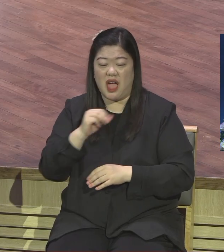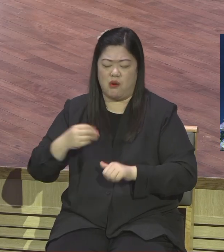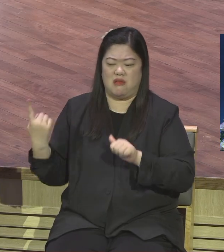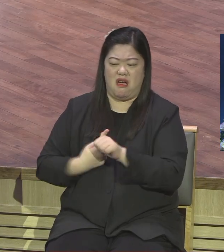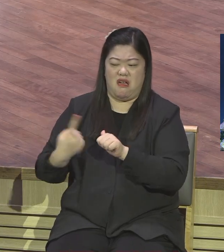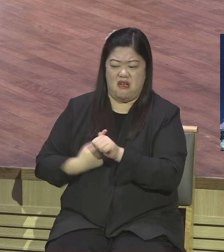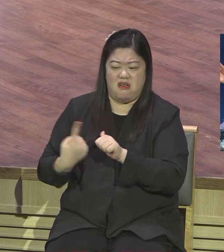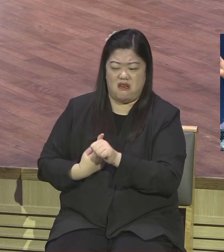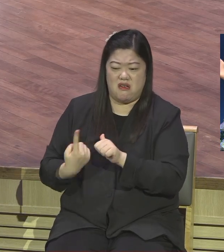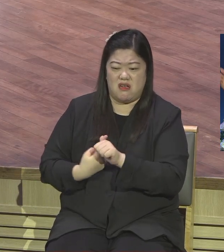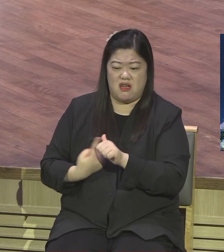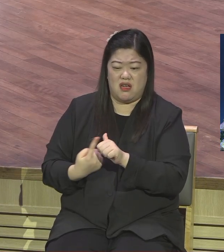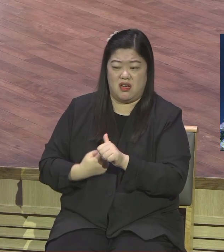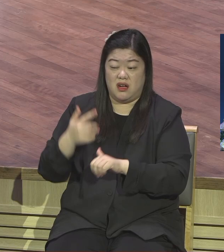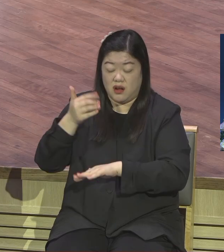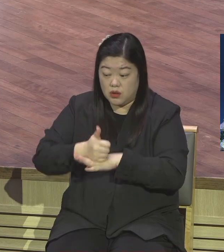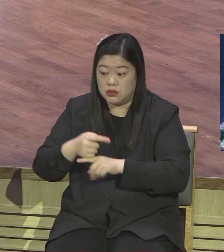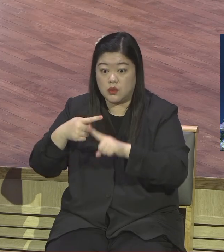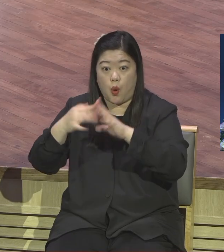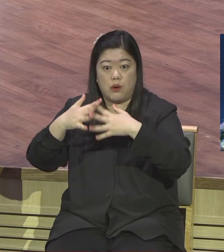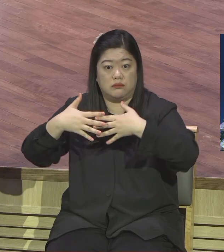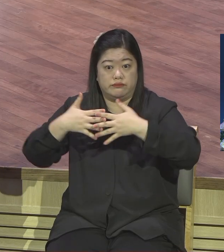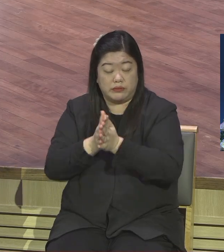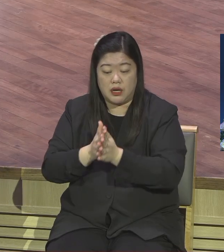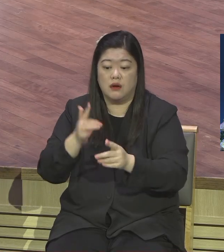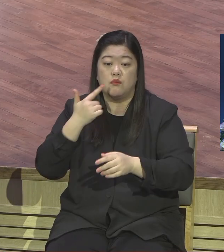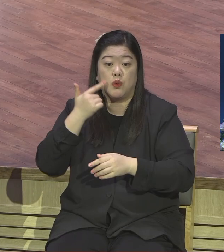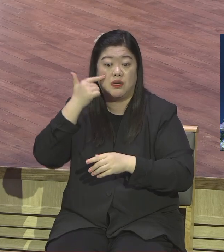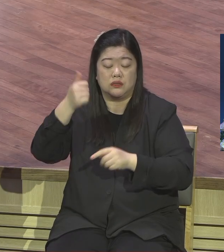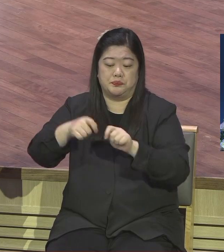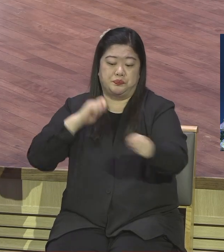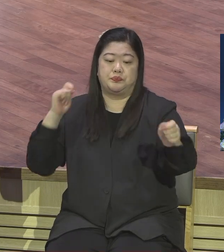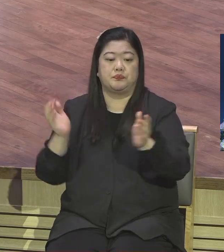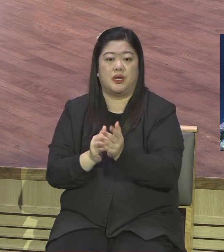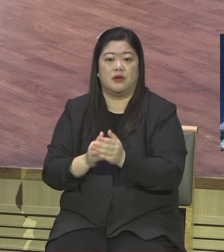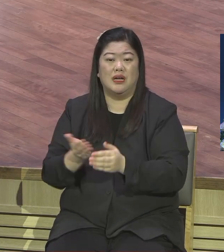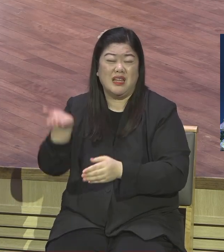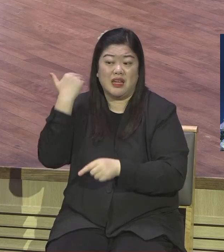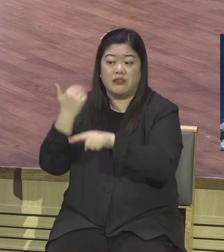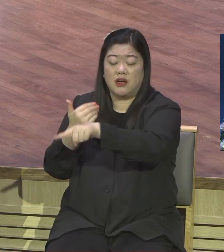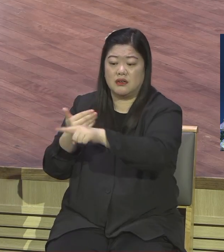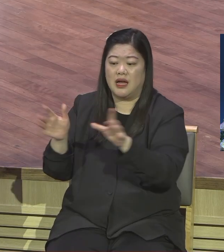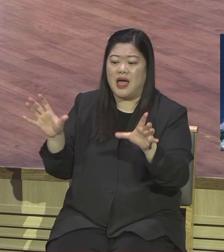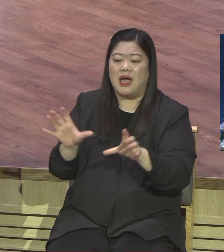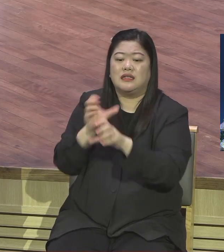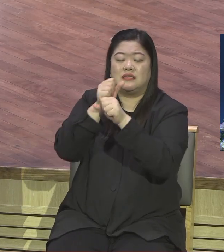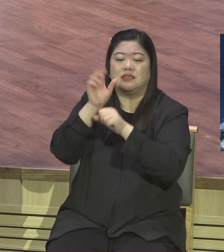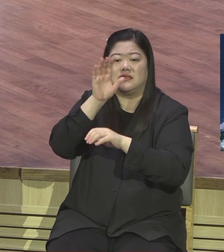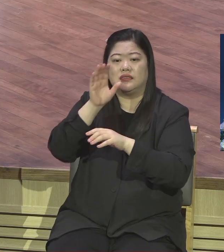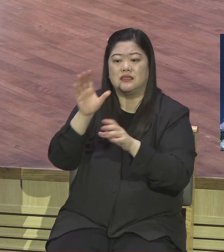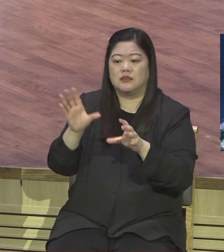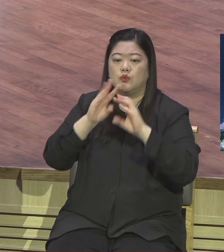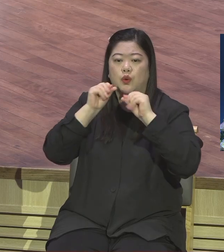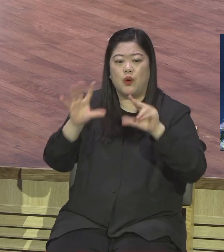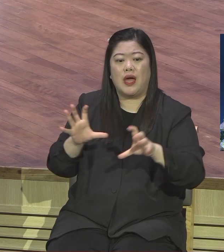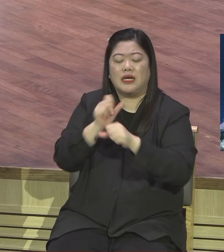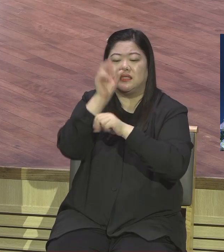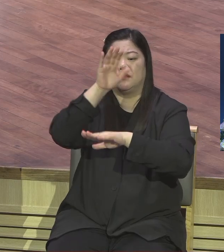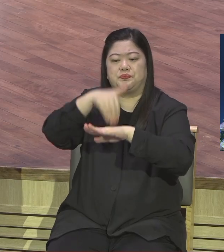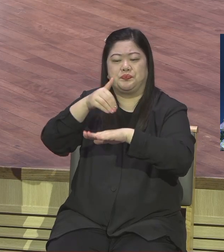욕하더니 없어져 버렸어요 교회 거기서 핵심했다니까요 핵심하다가 안 한다 안 한다 왜 하느냐